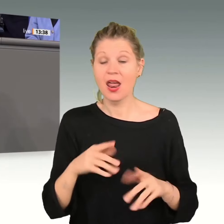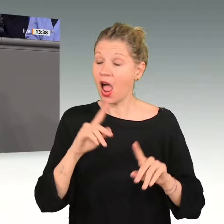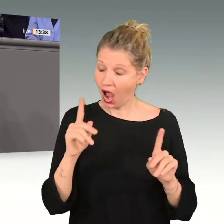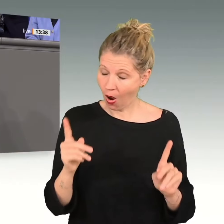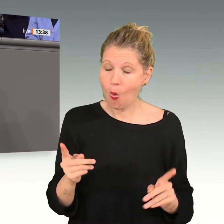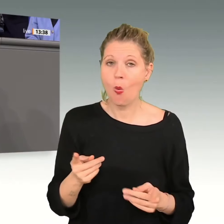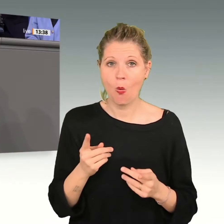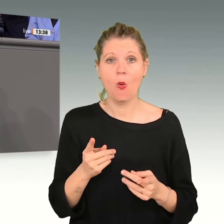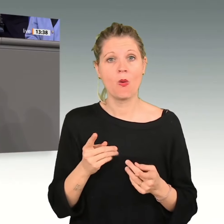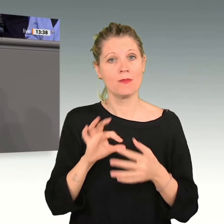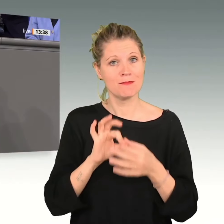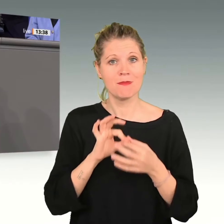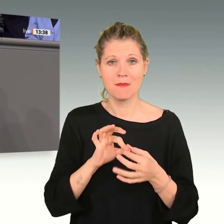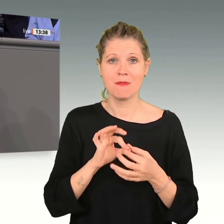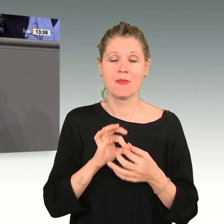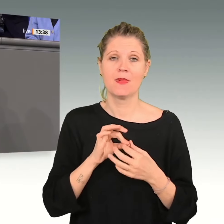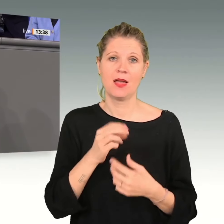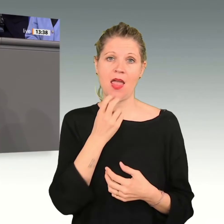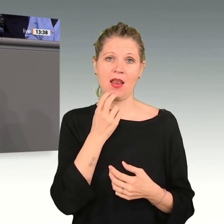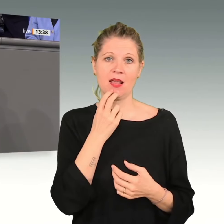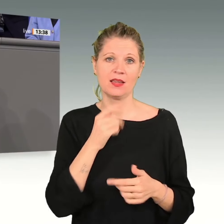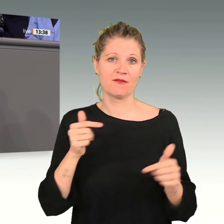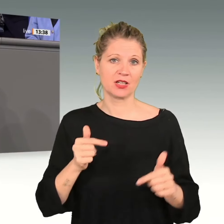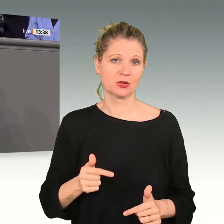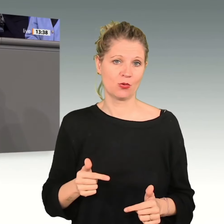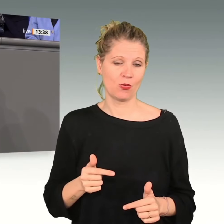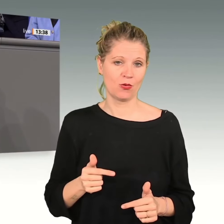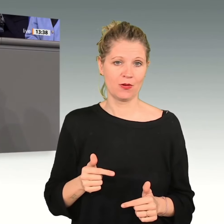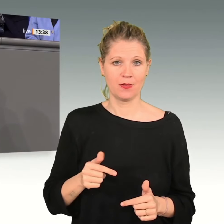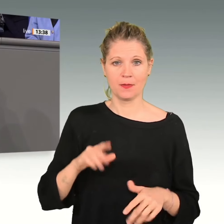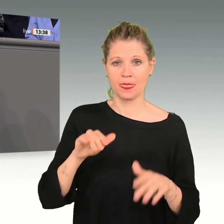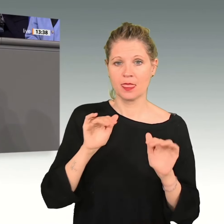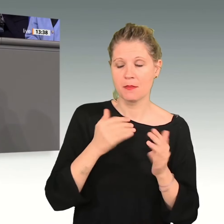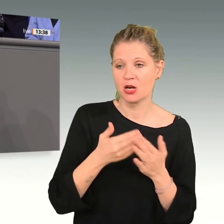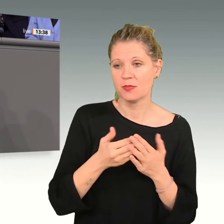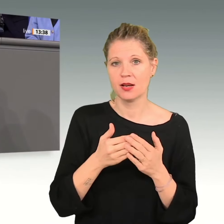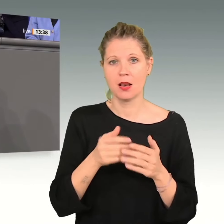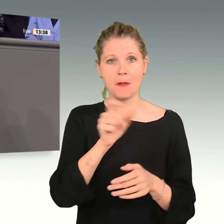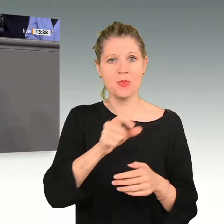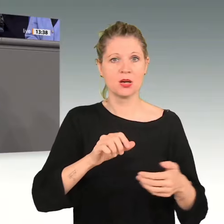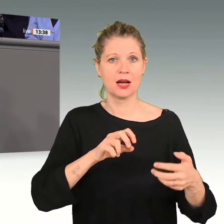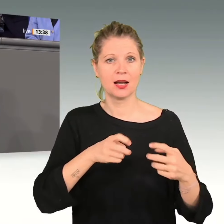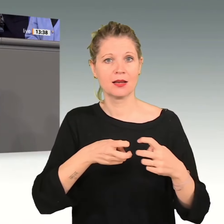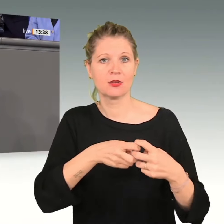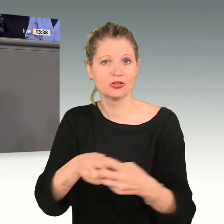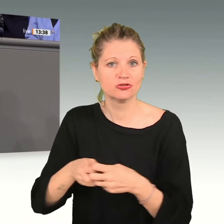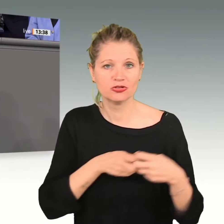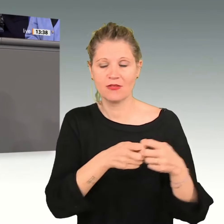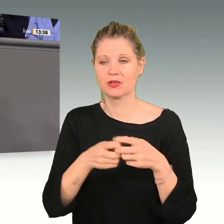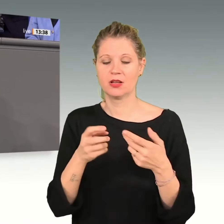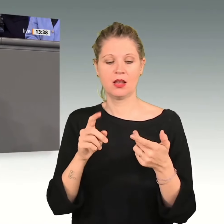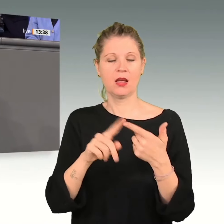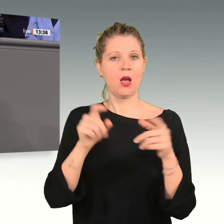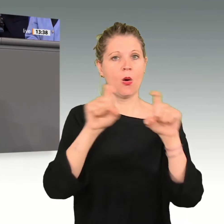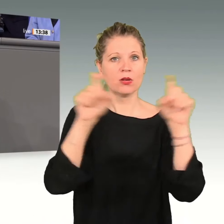in der Energieversorgung, wo es Bürgergenossenschaften sind, wo es Unternehmerinnen und Unternehmer sind,